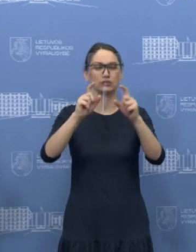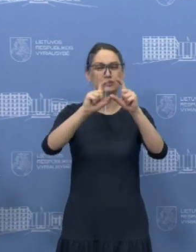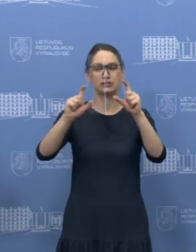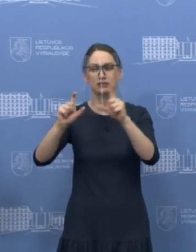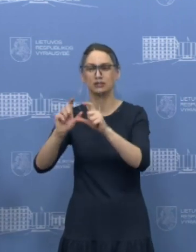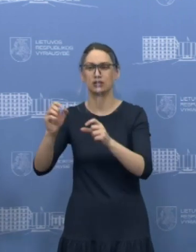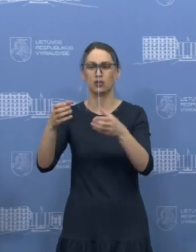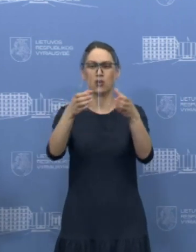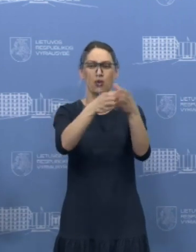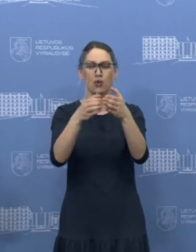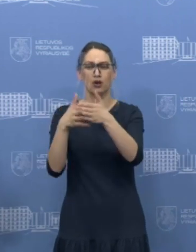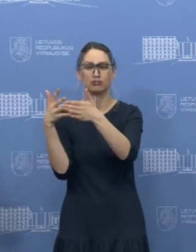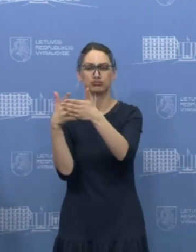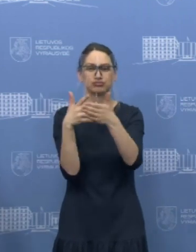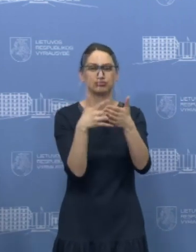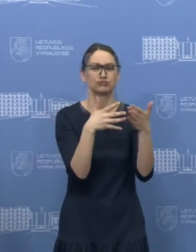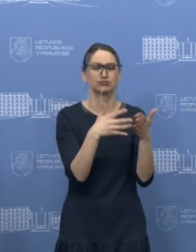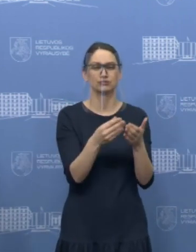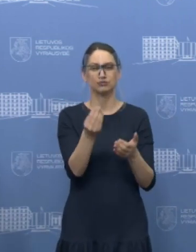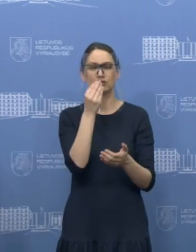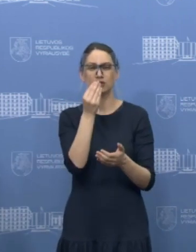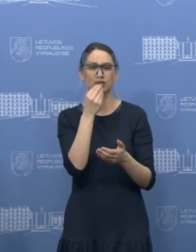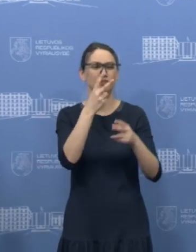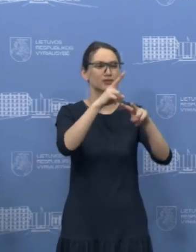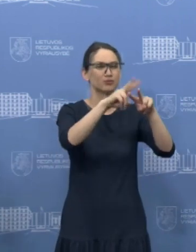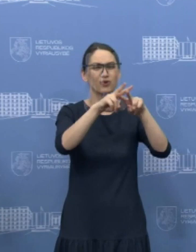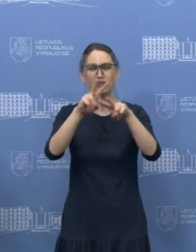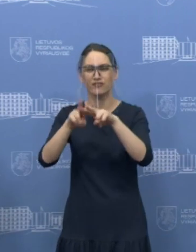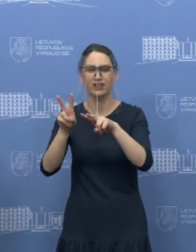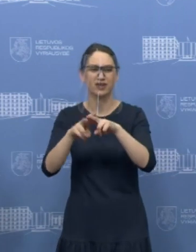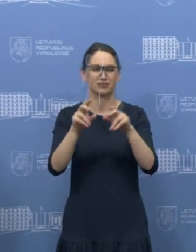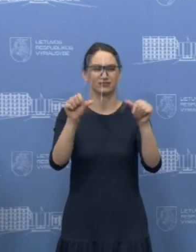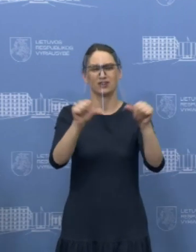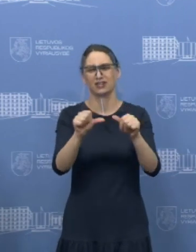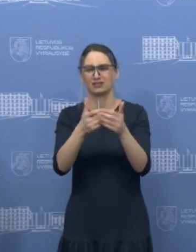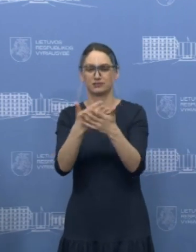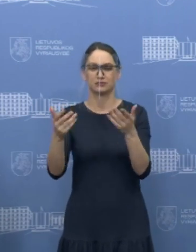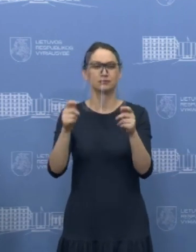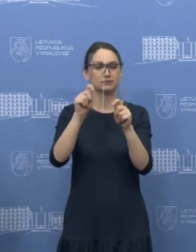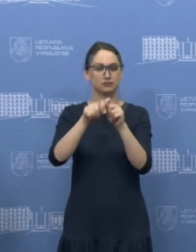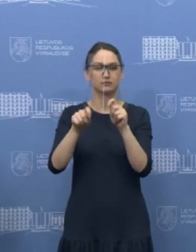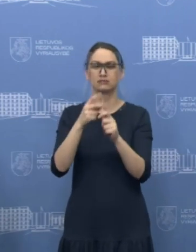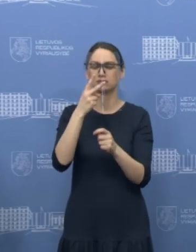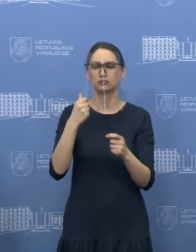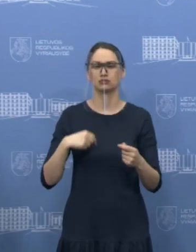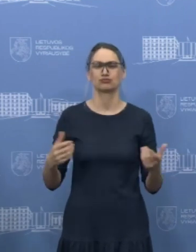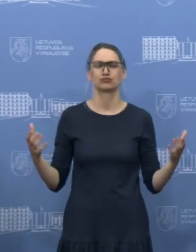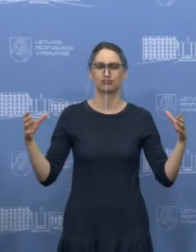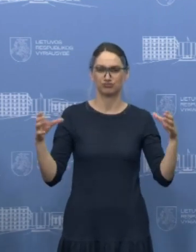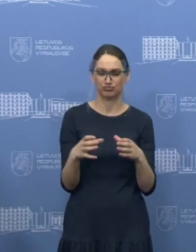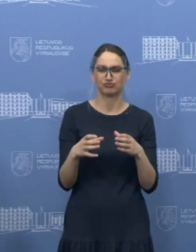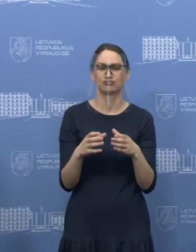prekybos vietas, maitinimo vietas. Ir matau, kad tikrai susitelkimas vyksta didžiulis.